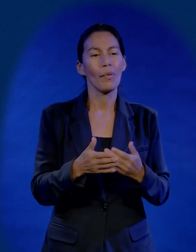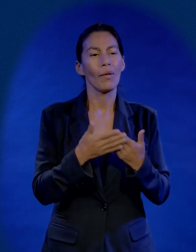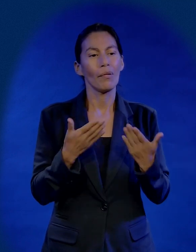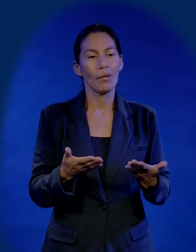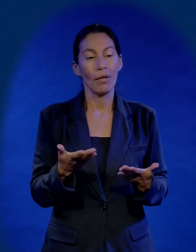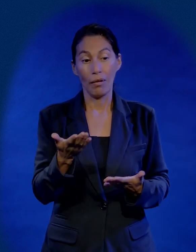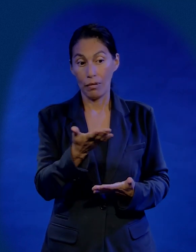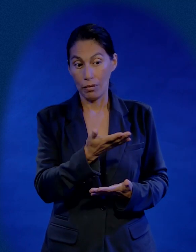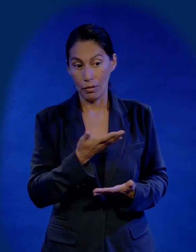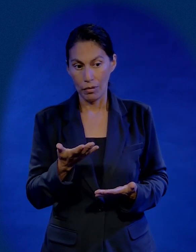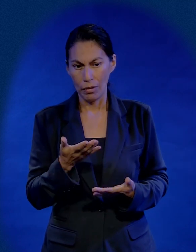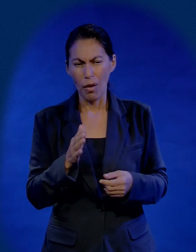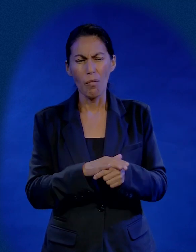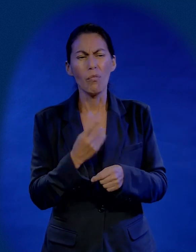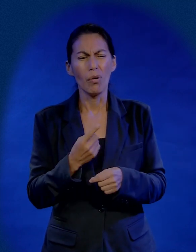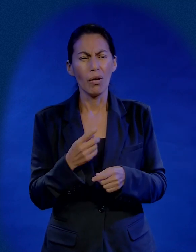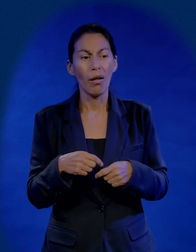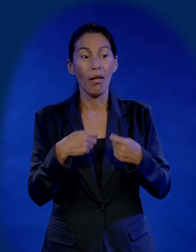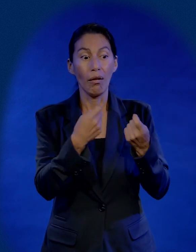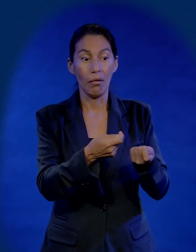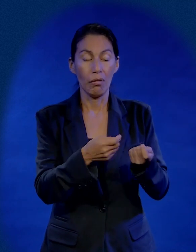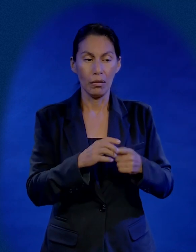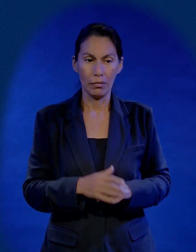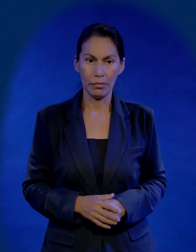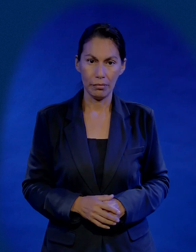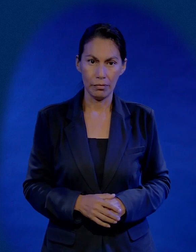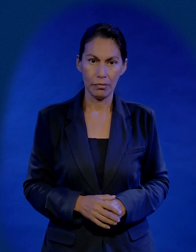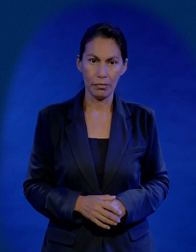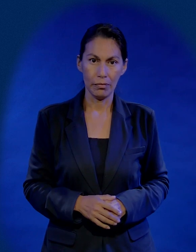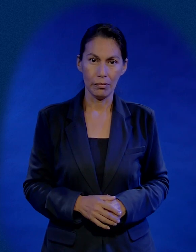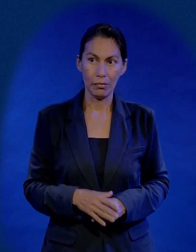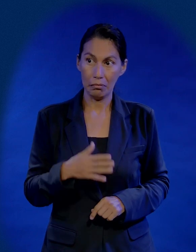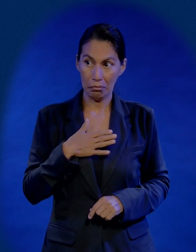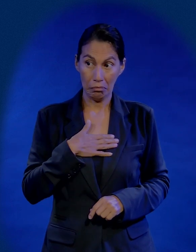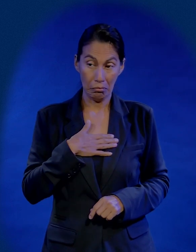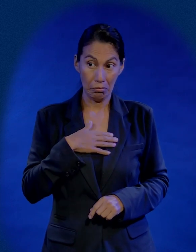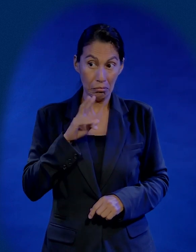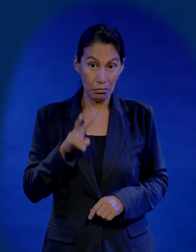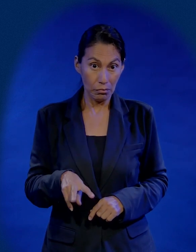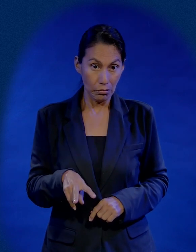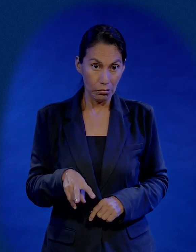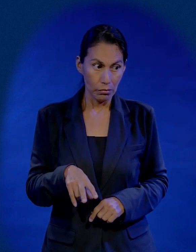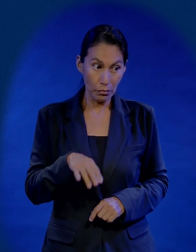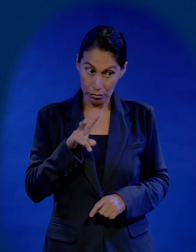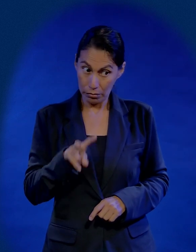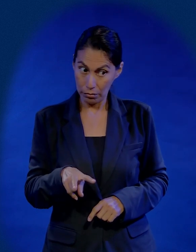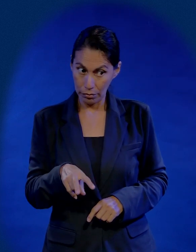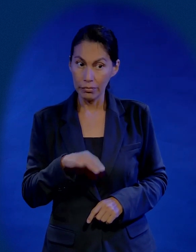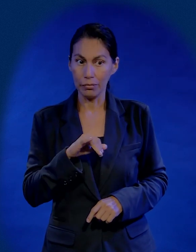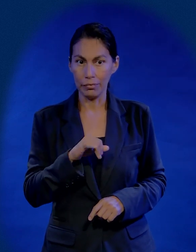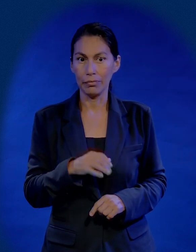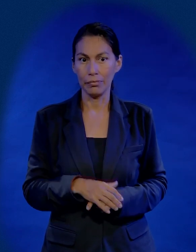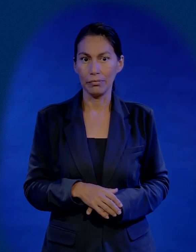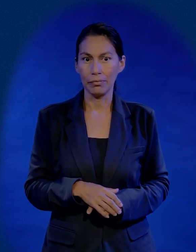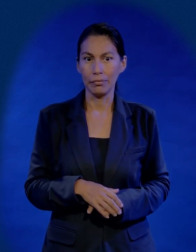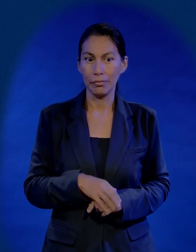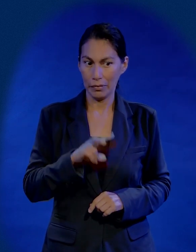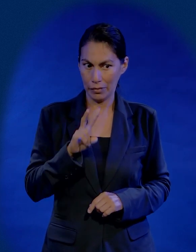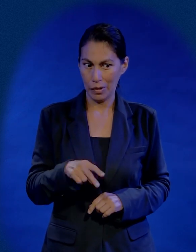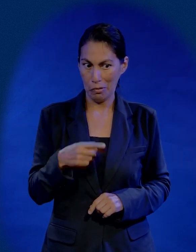Ahora dinos a todos, ¿por qué lo devolverías? Me dice, la verdad, sí, la verdad. La verdad